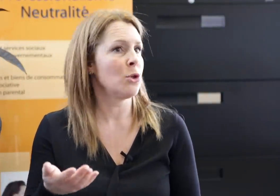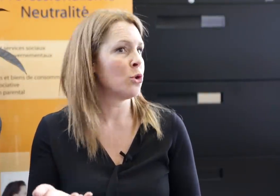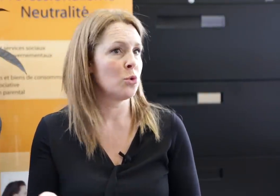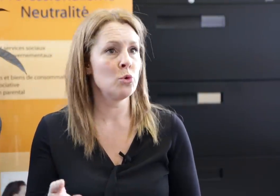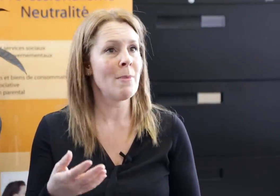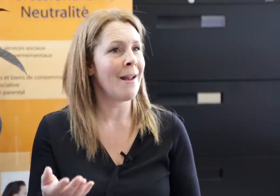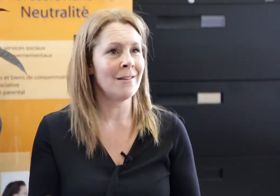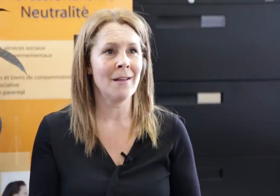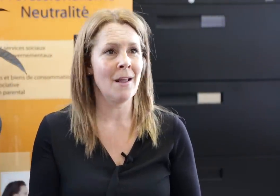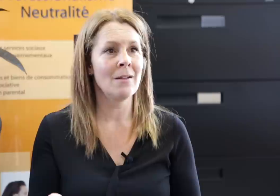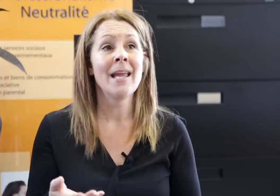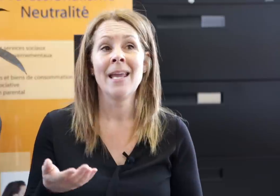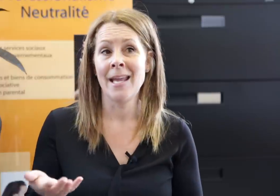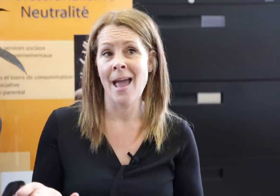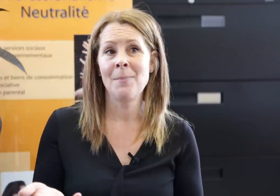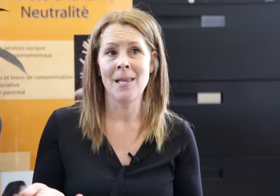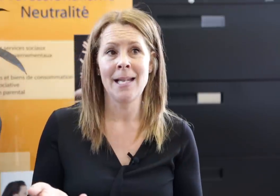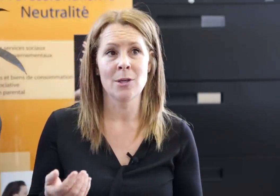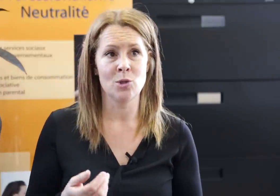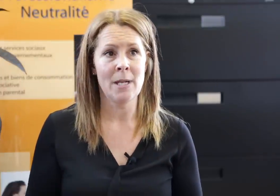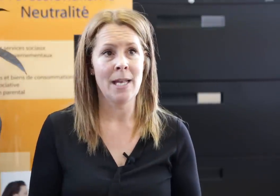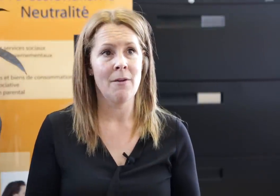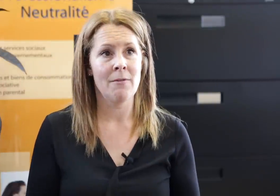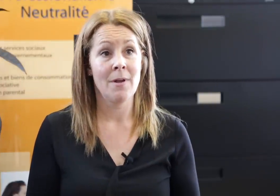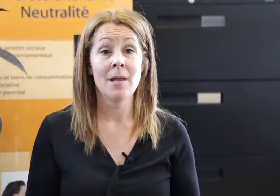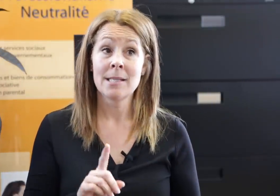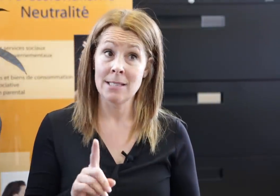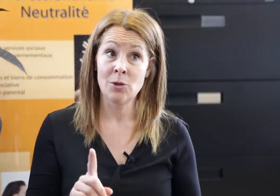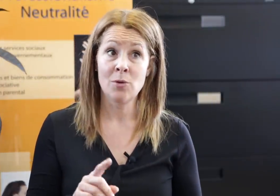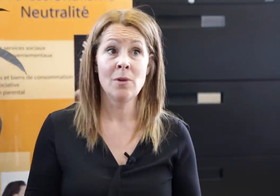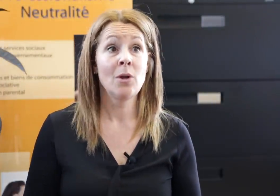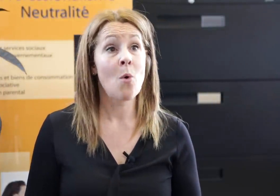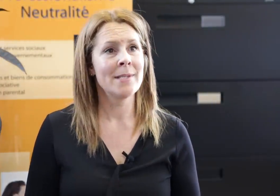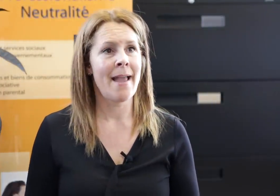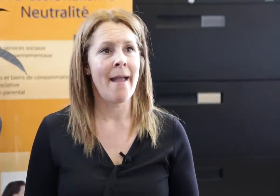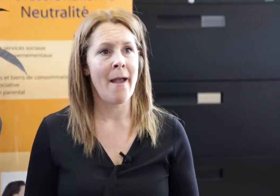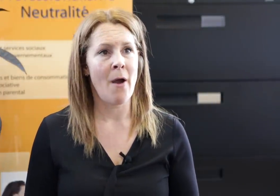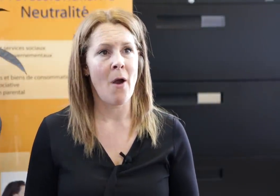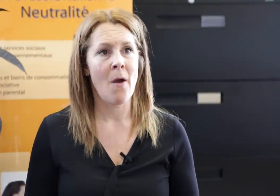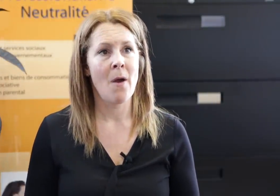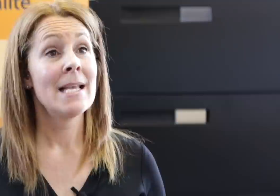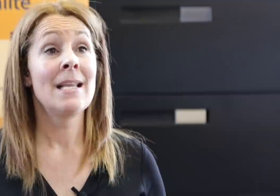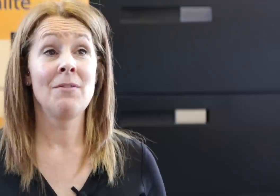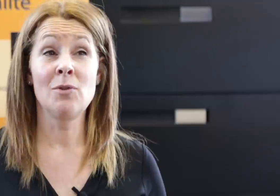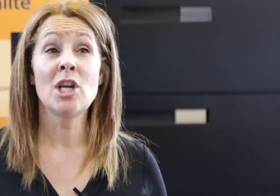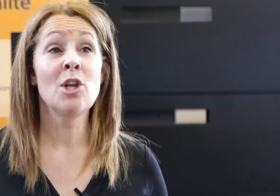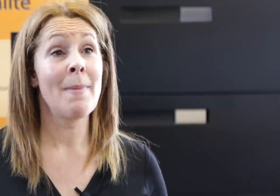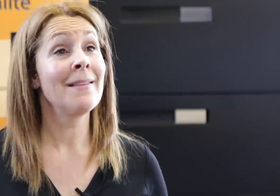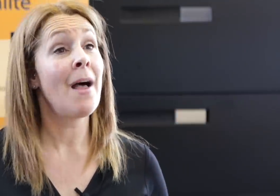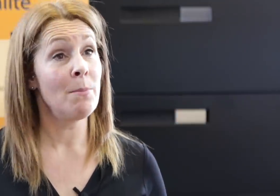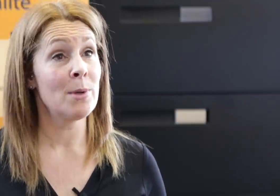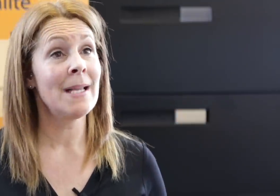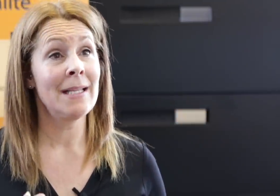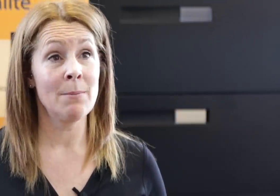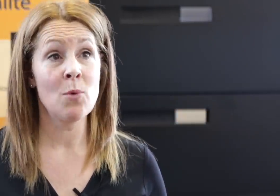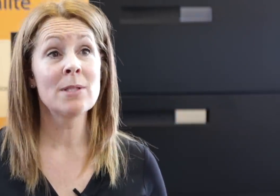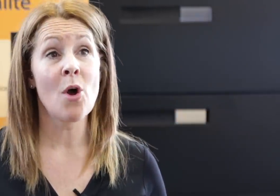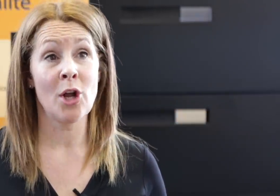personne sourde ou malentendante est apte à lire sur les liens. C'est une grossière erreur. Savez-vous qu'il seulement 30% des mots qui sont